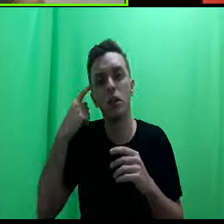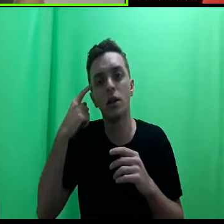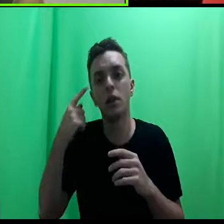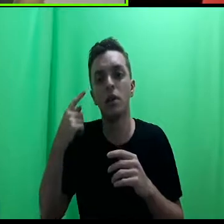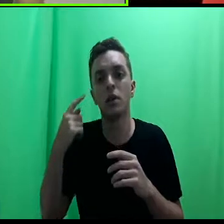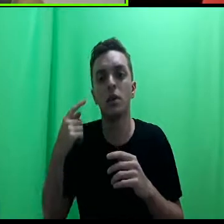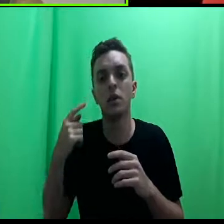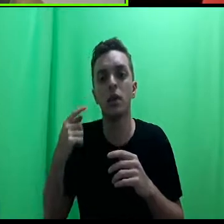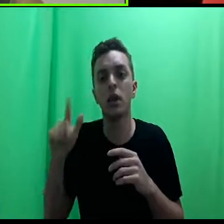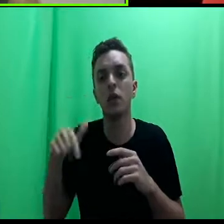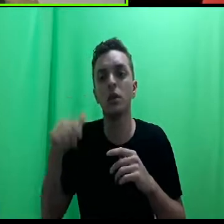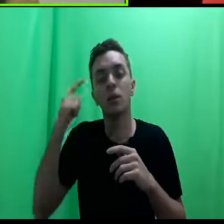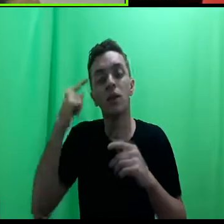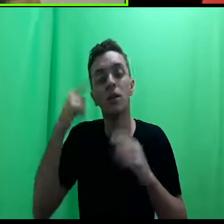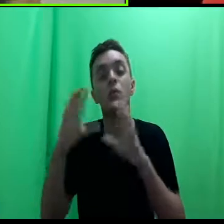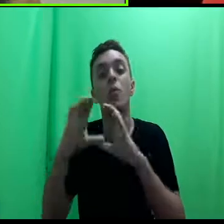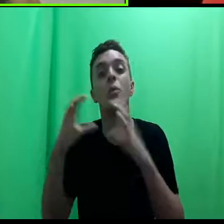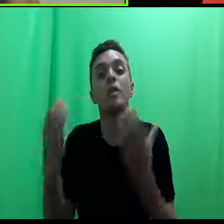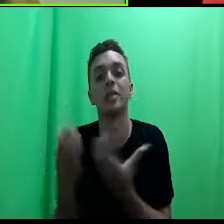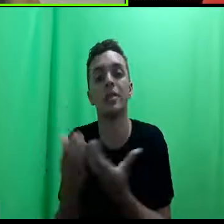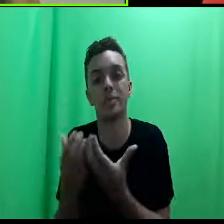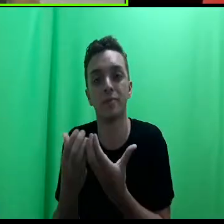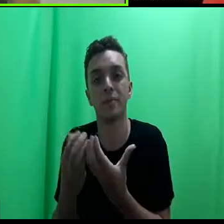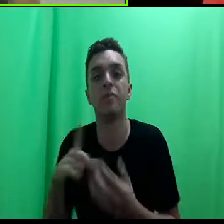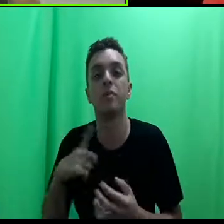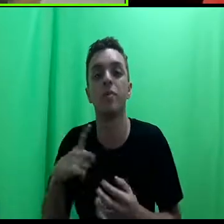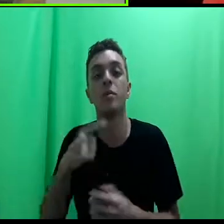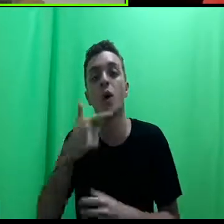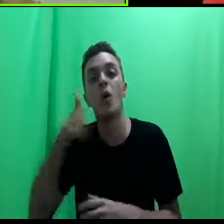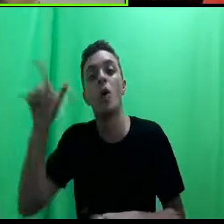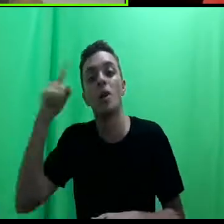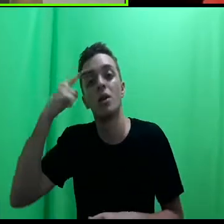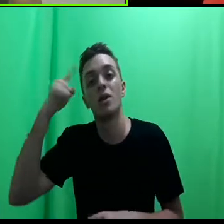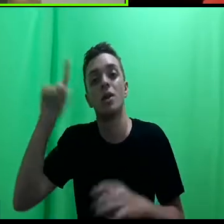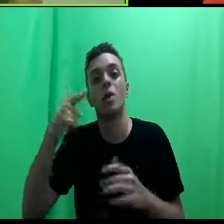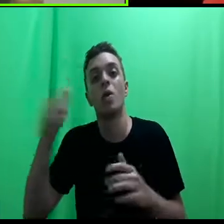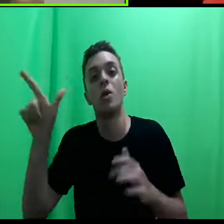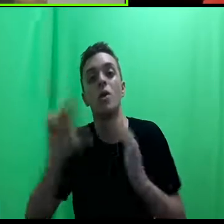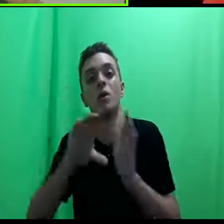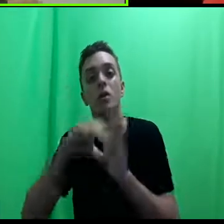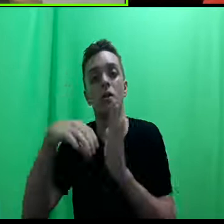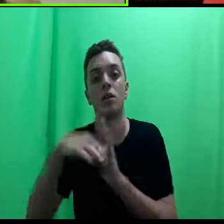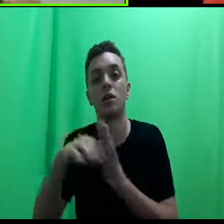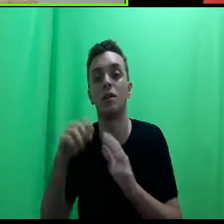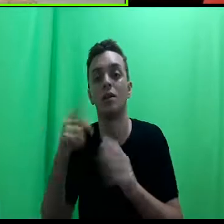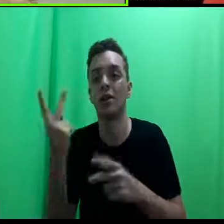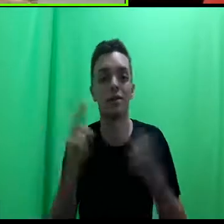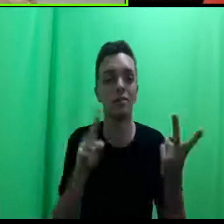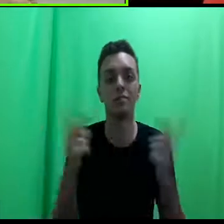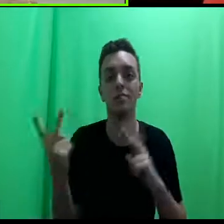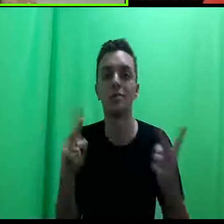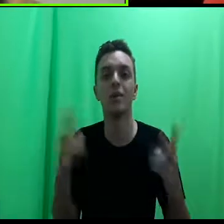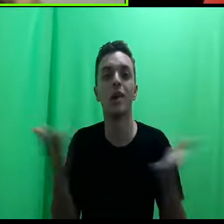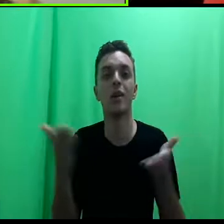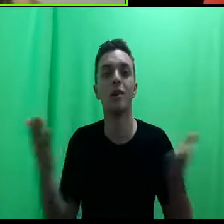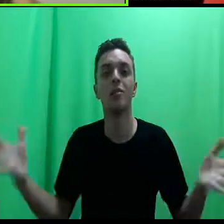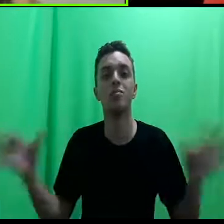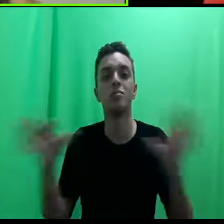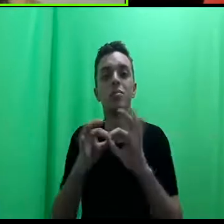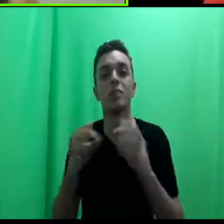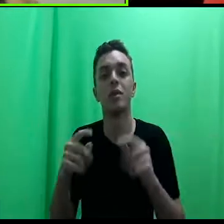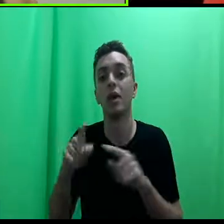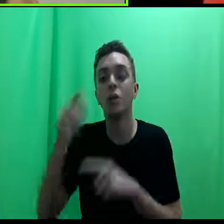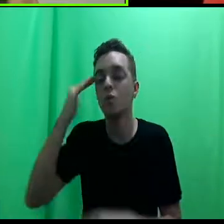de comunidade. Existe uma outra ideia sobre o que são esses direitos. E esses dois mundos se juntando naquele momento que aquela pessoa não